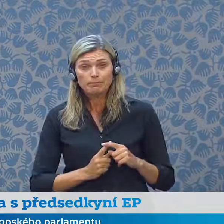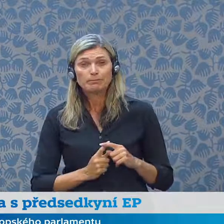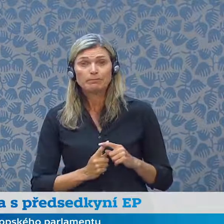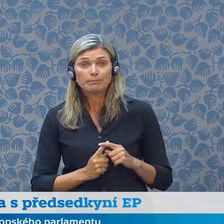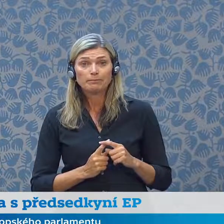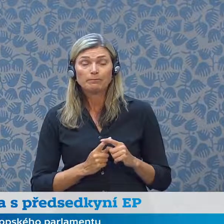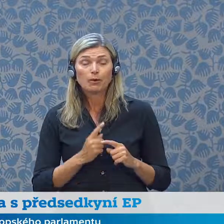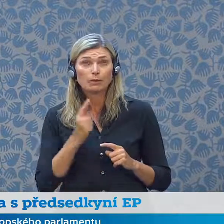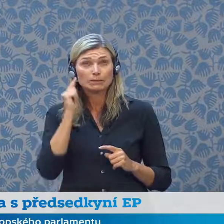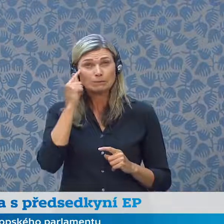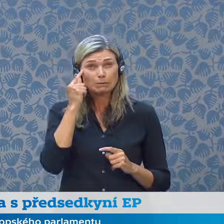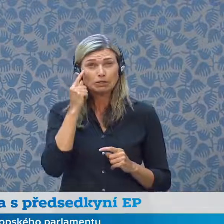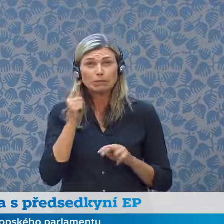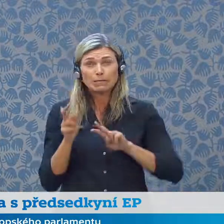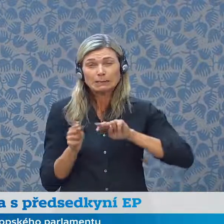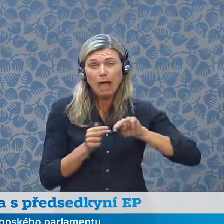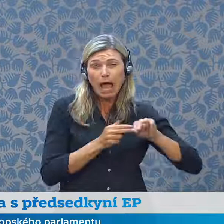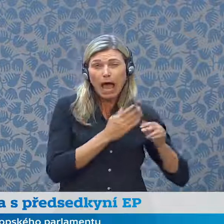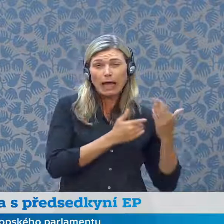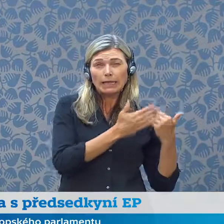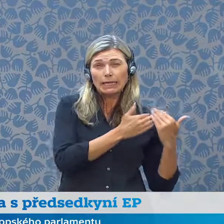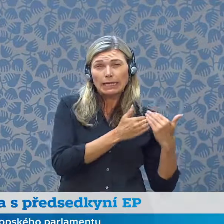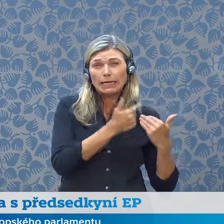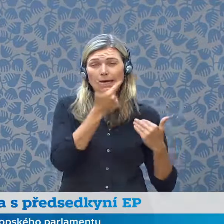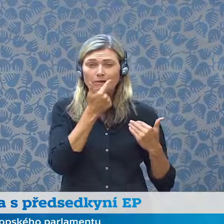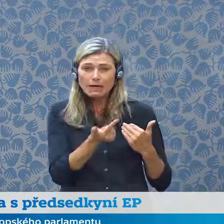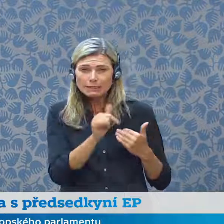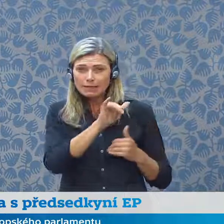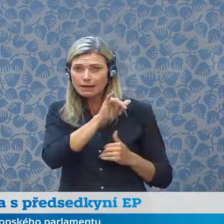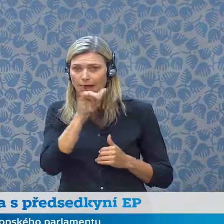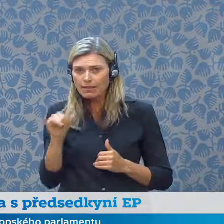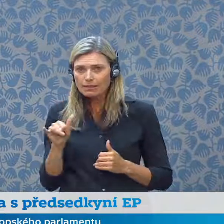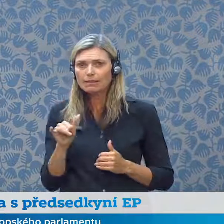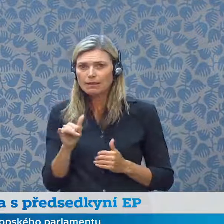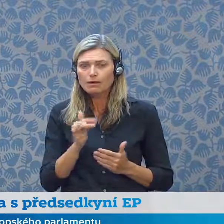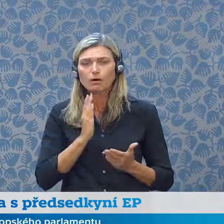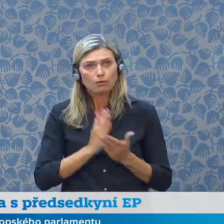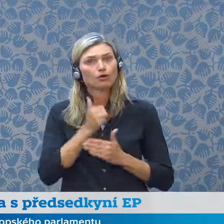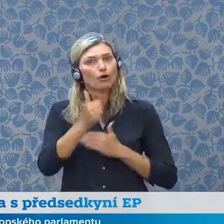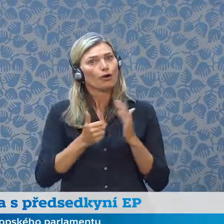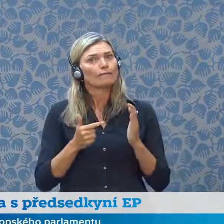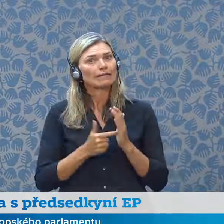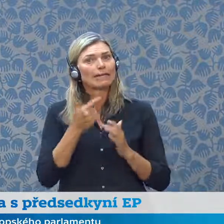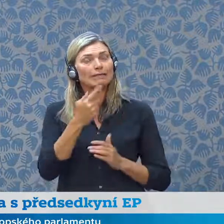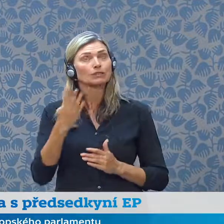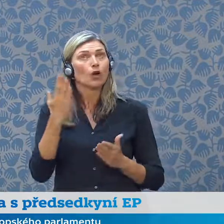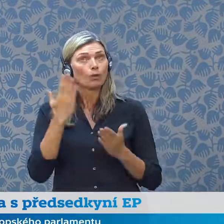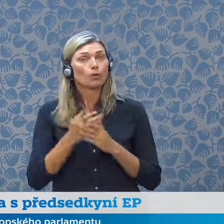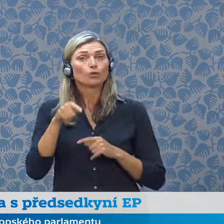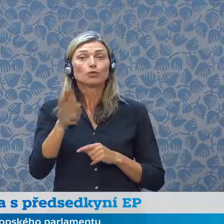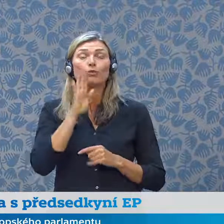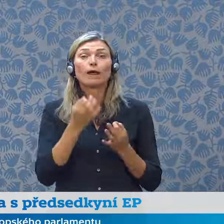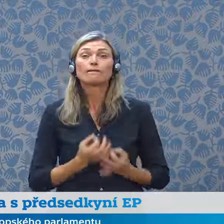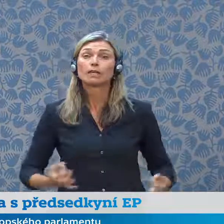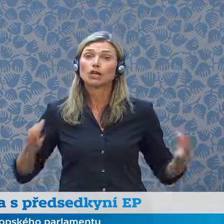když se podíváme zpátky těch 20 let, právě v roce 2024 budeme tedy slavit